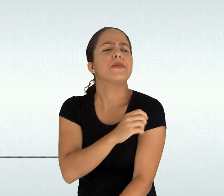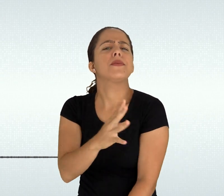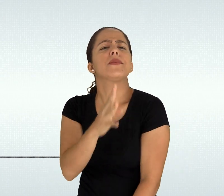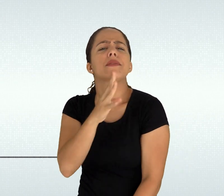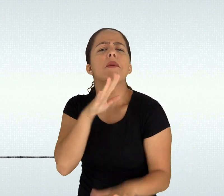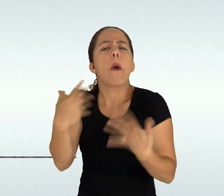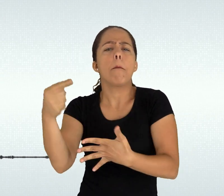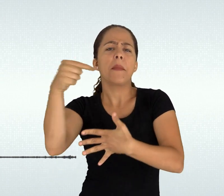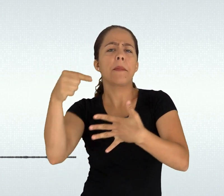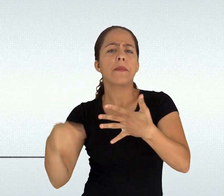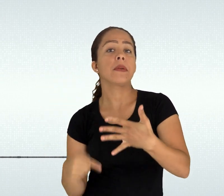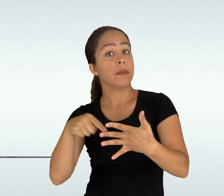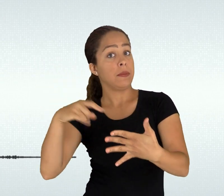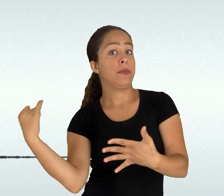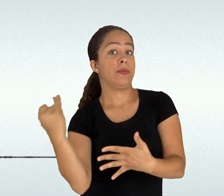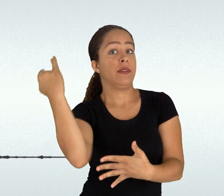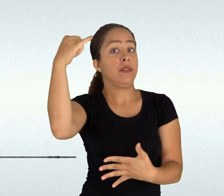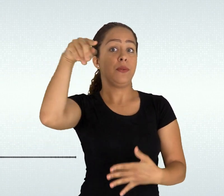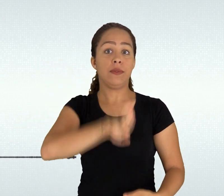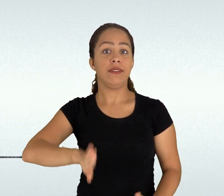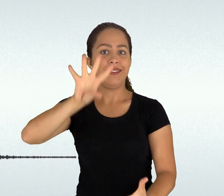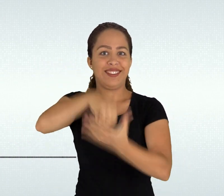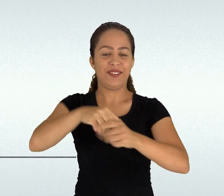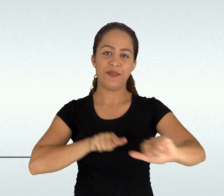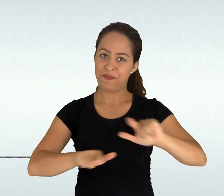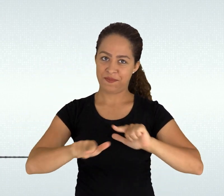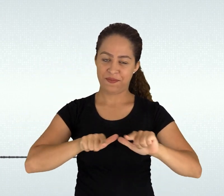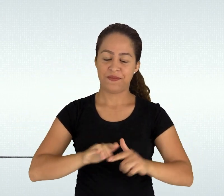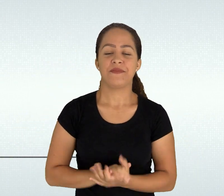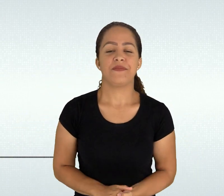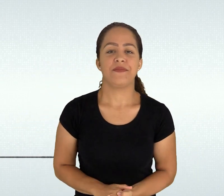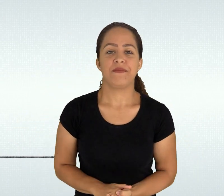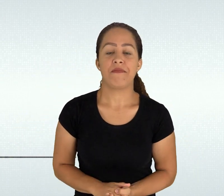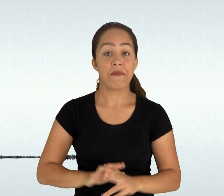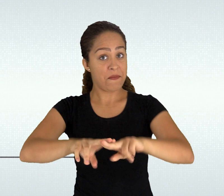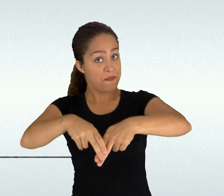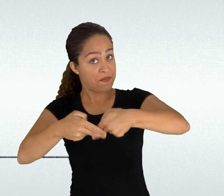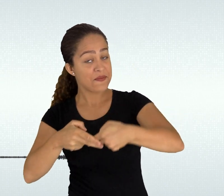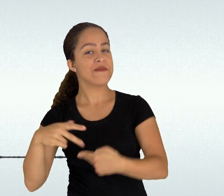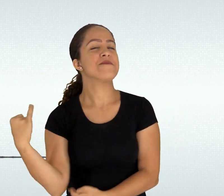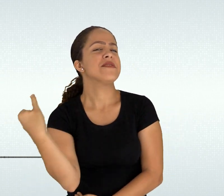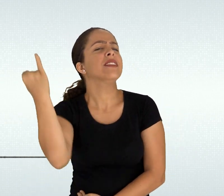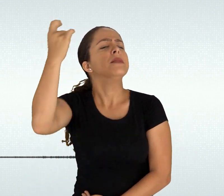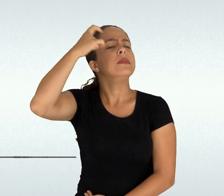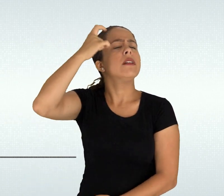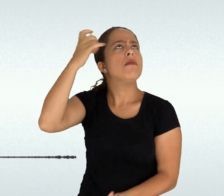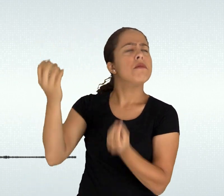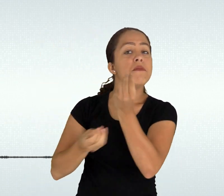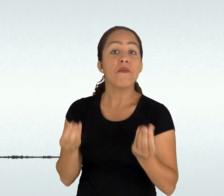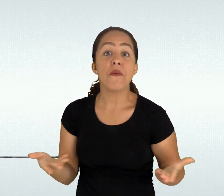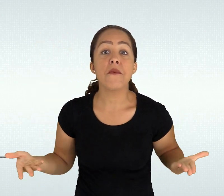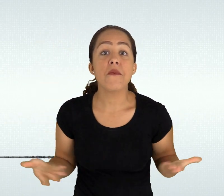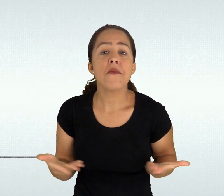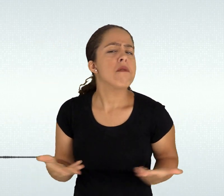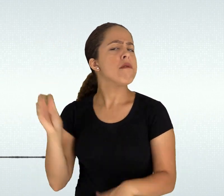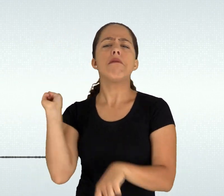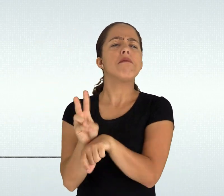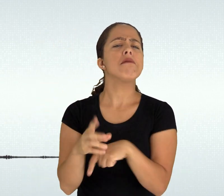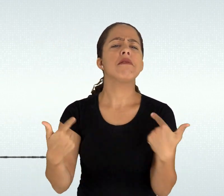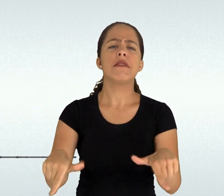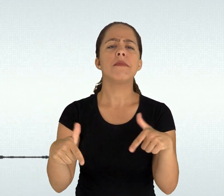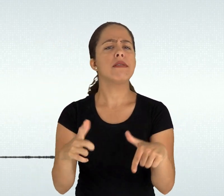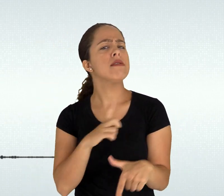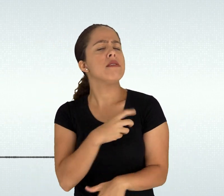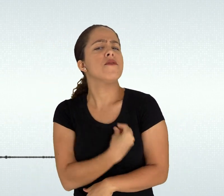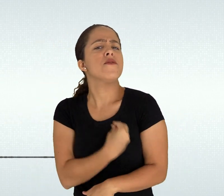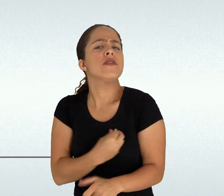básica uma vez que para além da preparação geral para o trabalho a profissionalização possibilita ao estudante